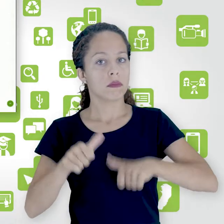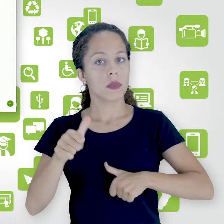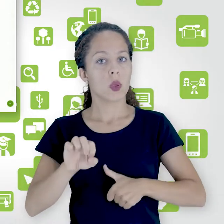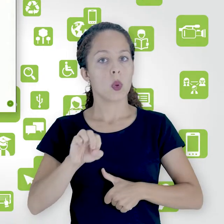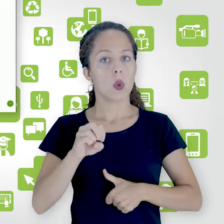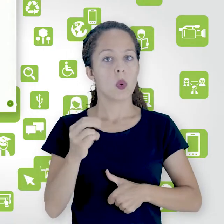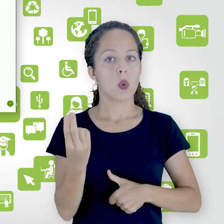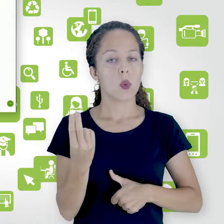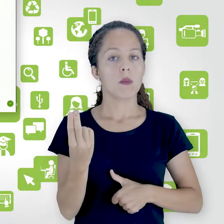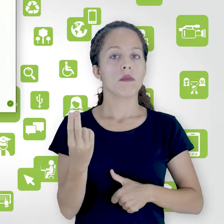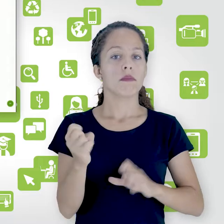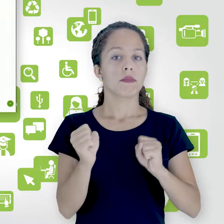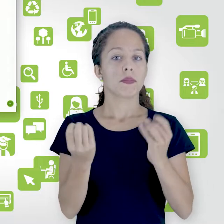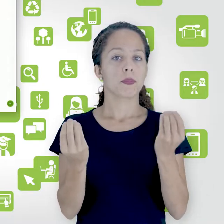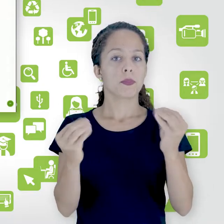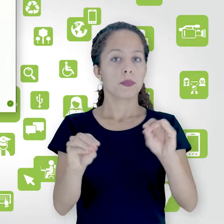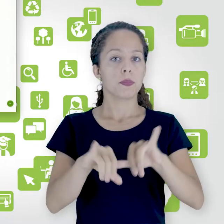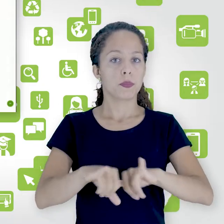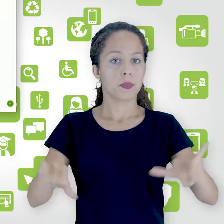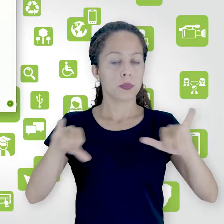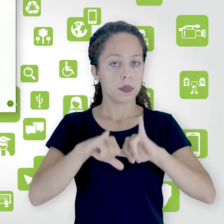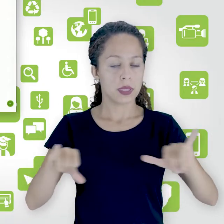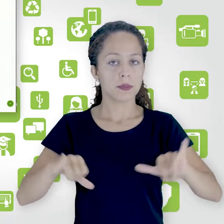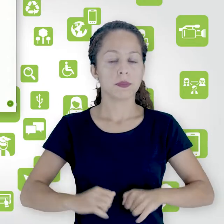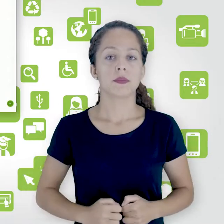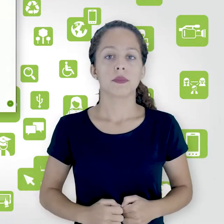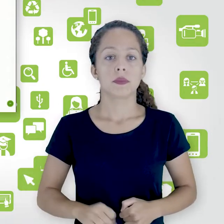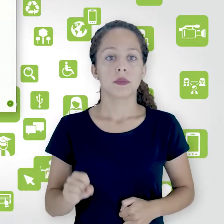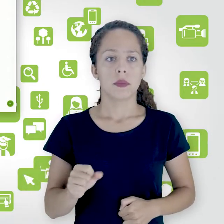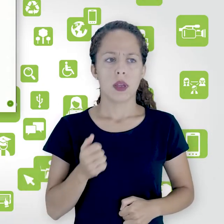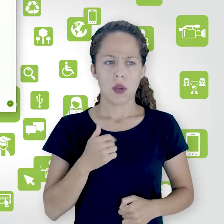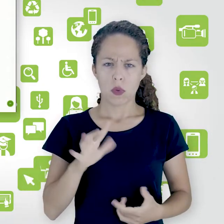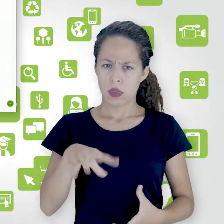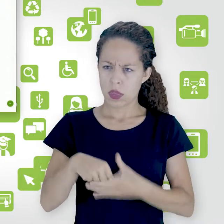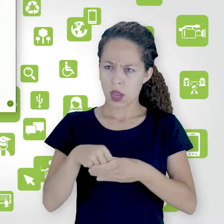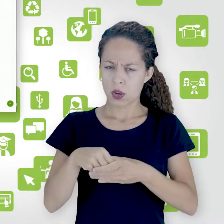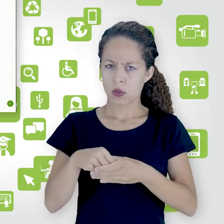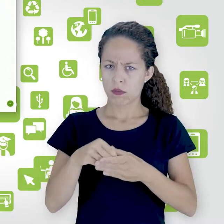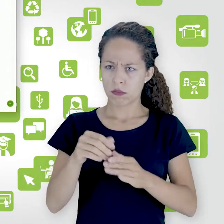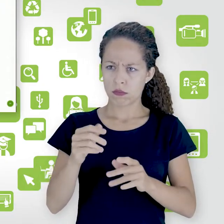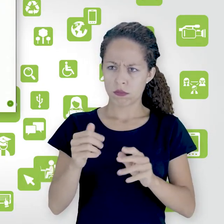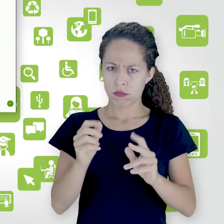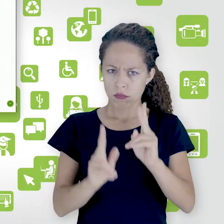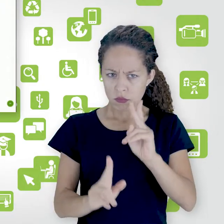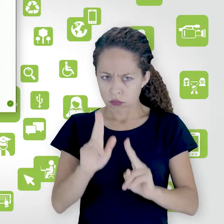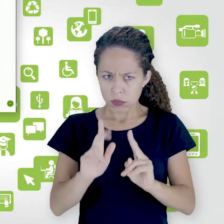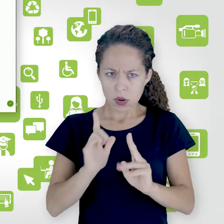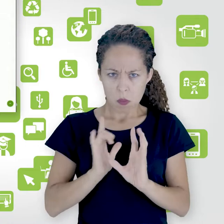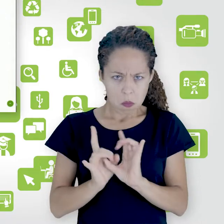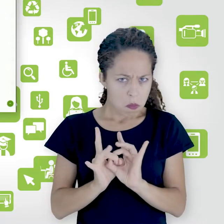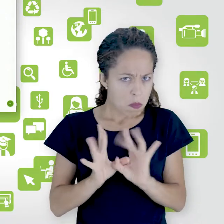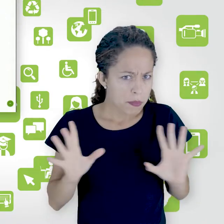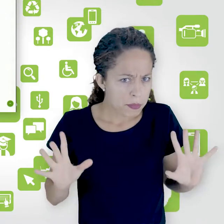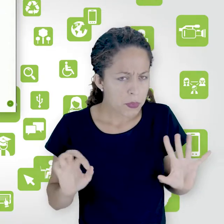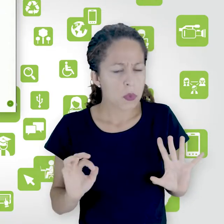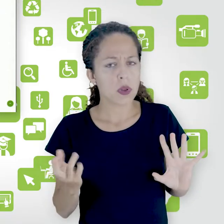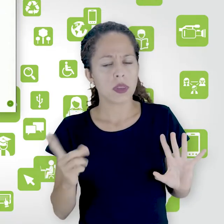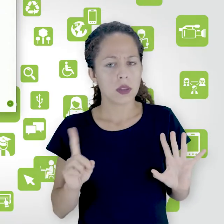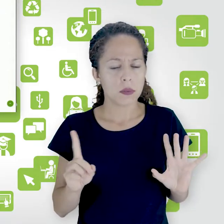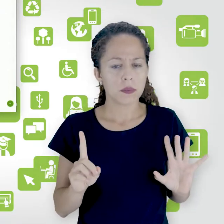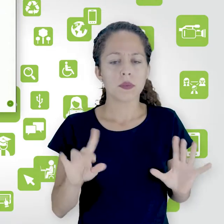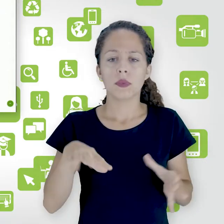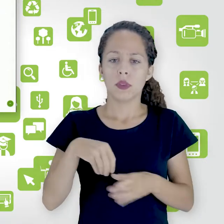de ser publicado, se eu vou sempre permitir a edição ou não, se eu vou permitir itens